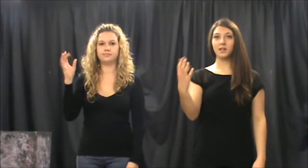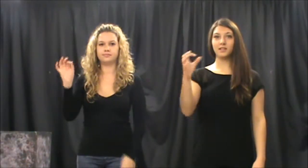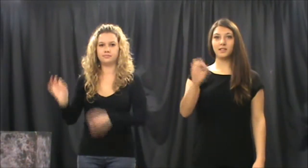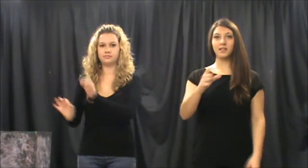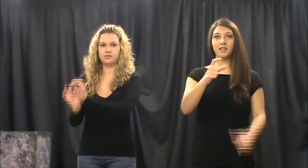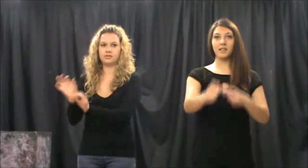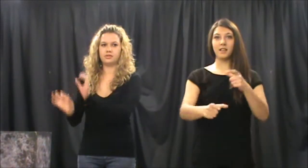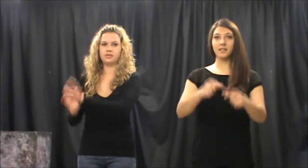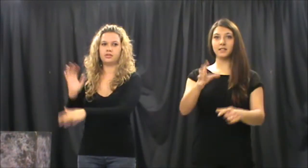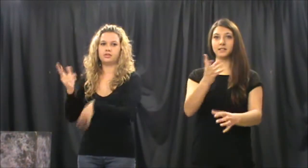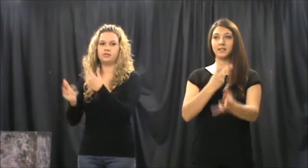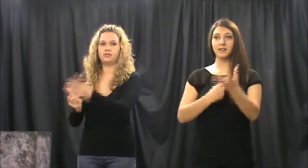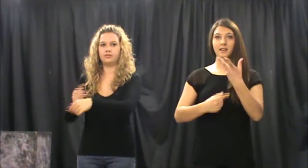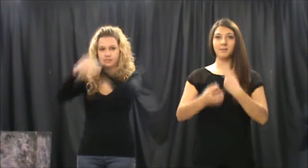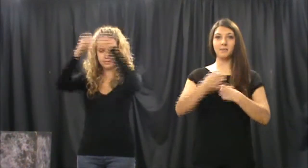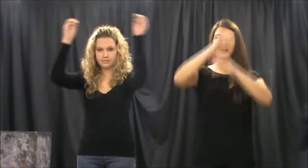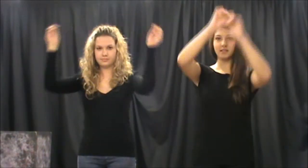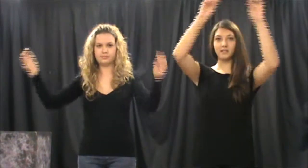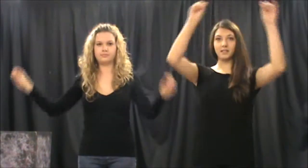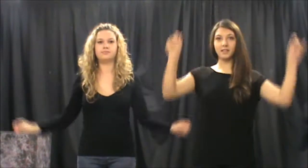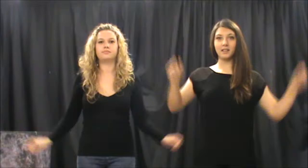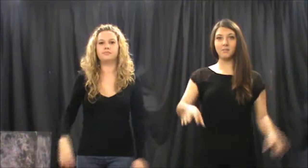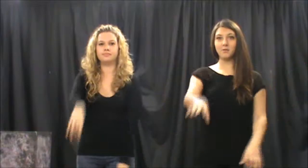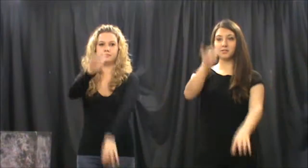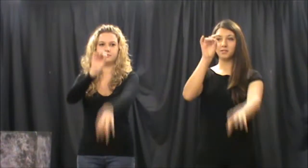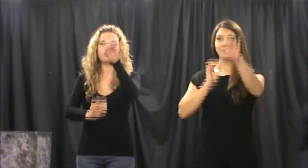quaranta lladres s'han repartit al món.